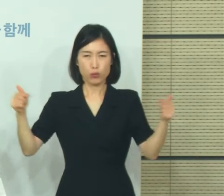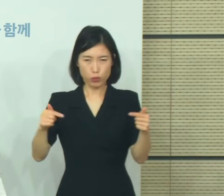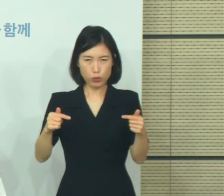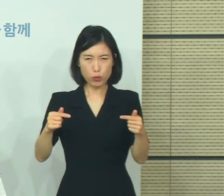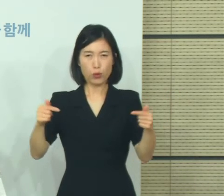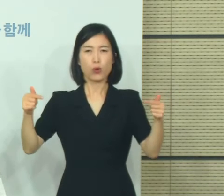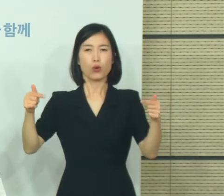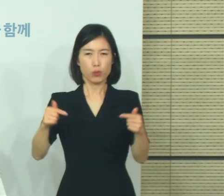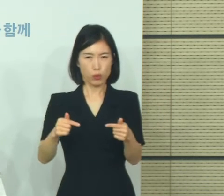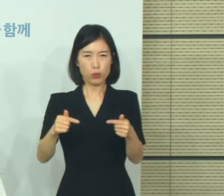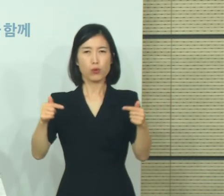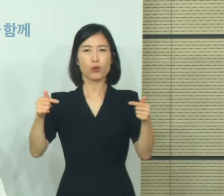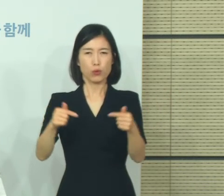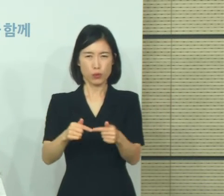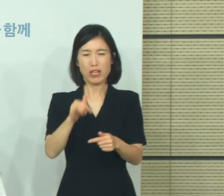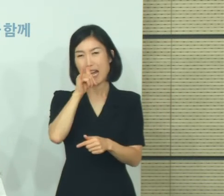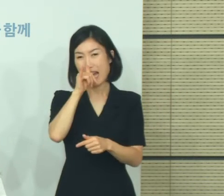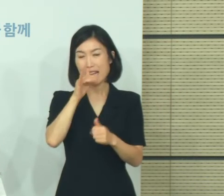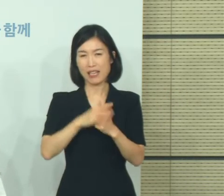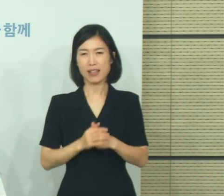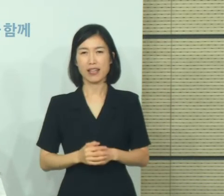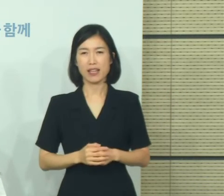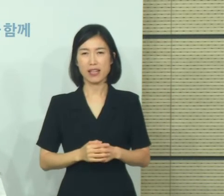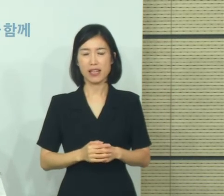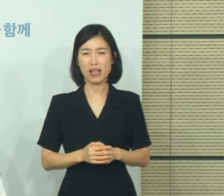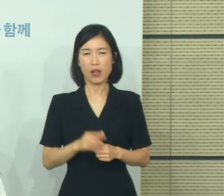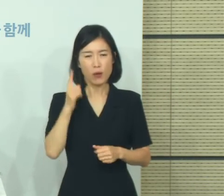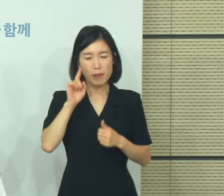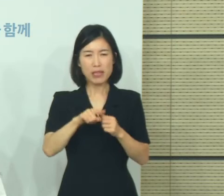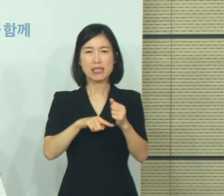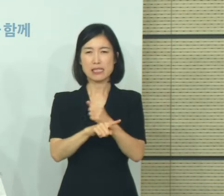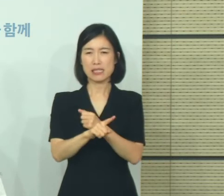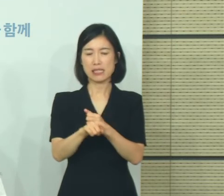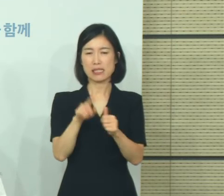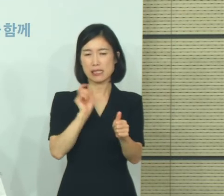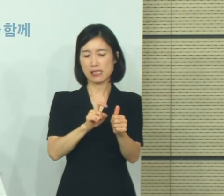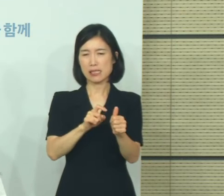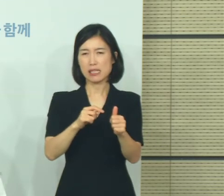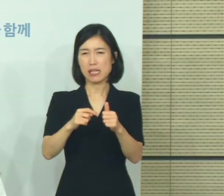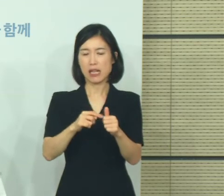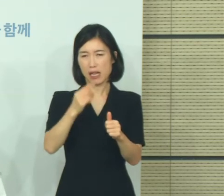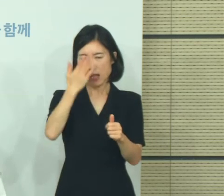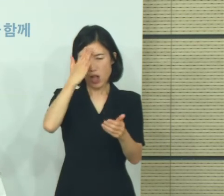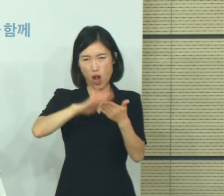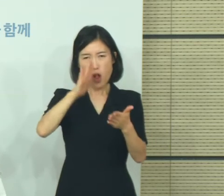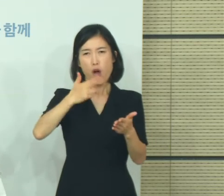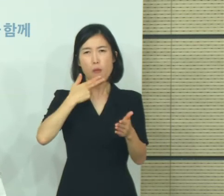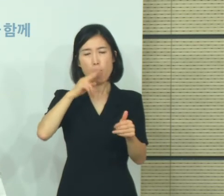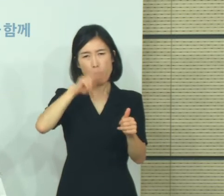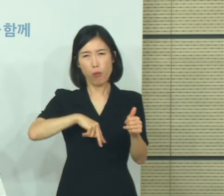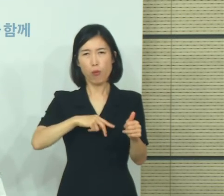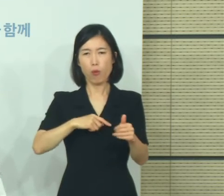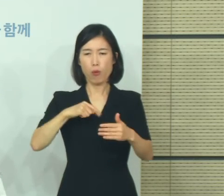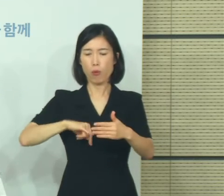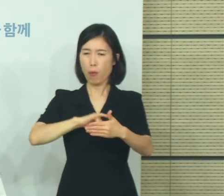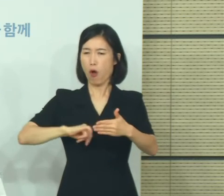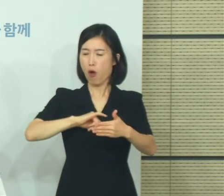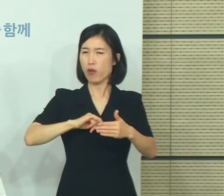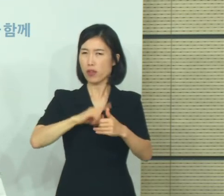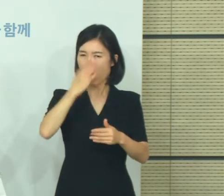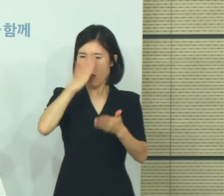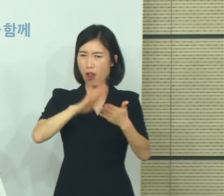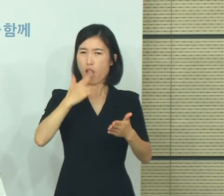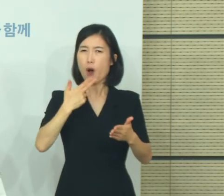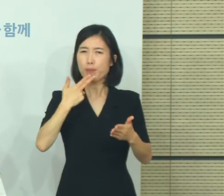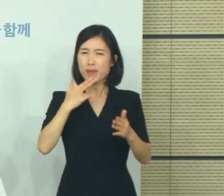특히 무정상이나 잠재적 감염자가 있어서 이들로 인한 집단 감염, 특히 대규모 집단 감염이